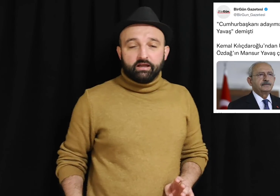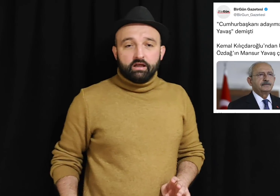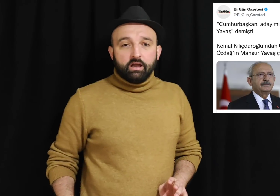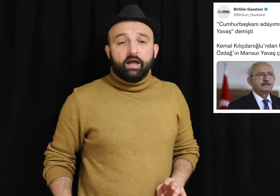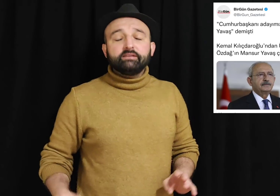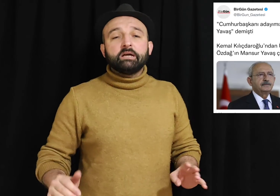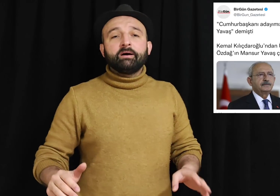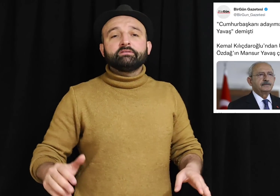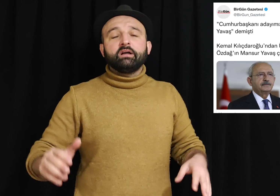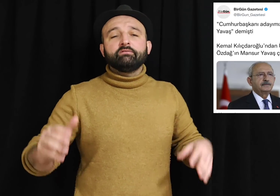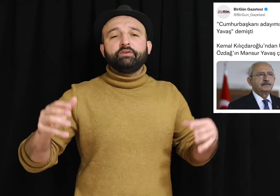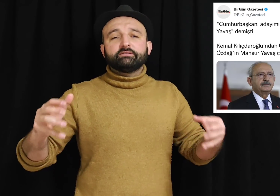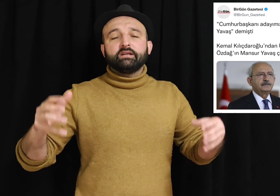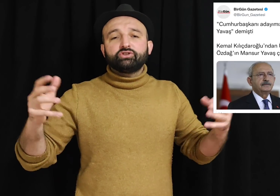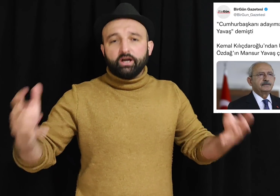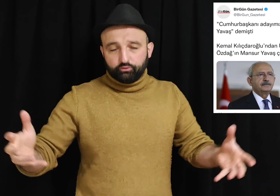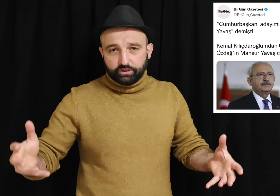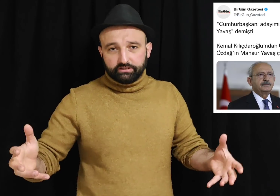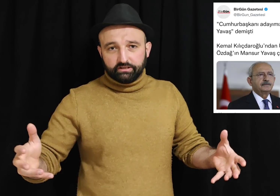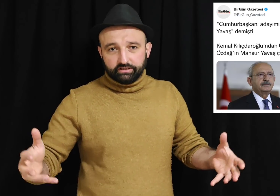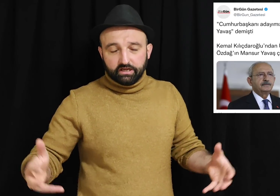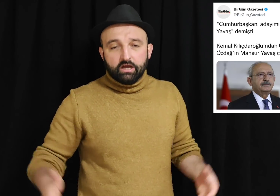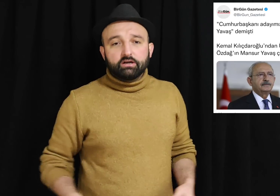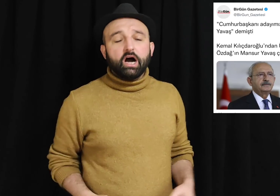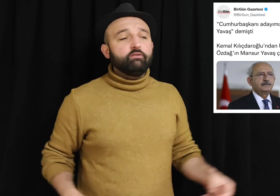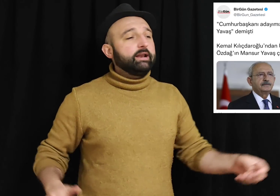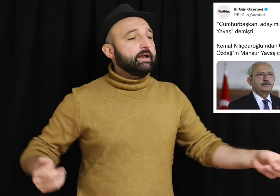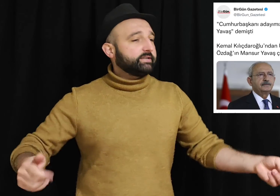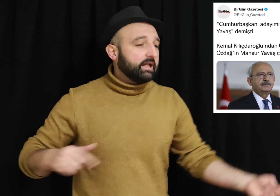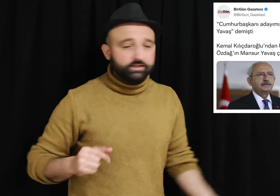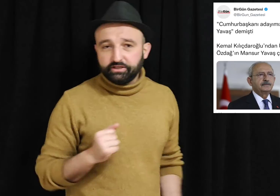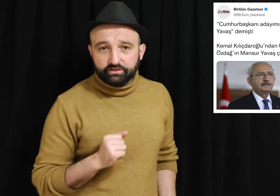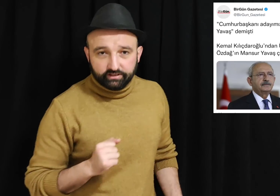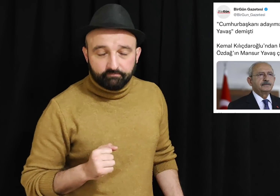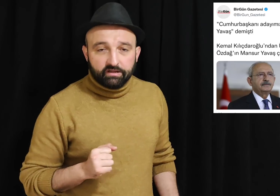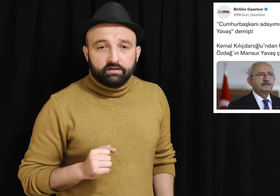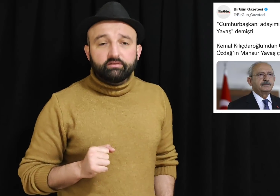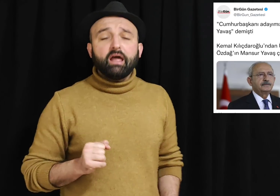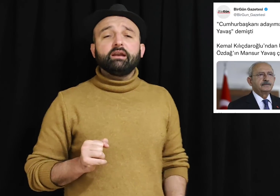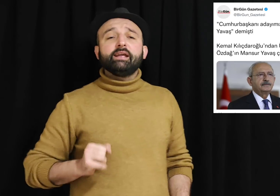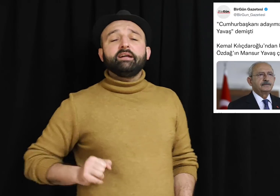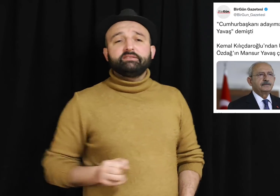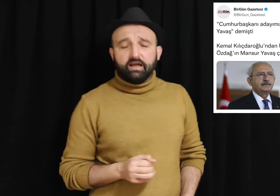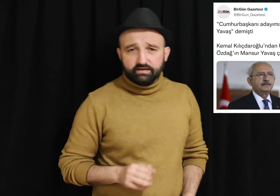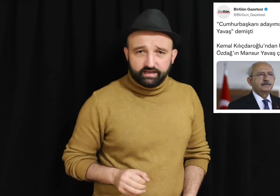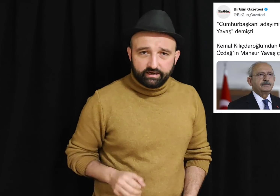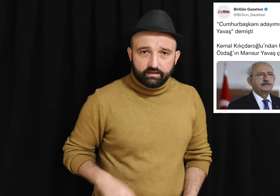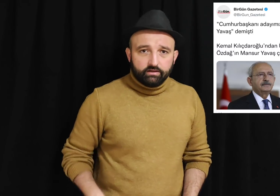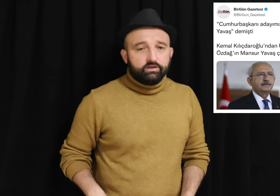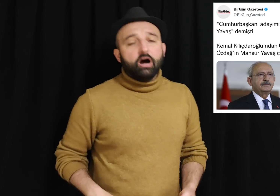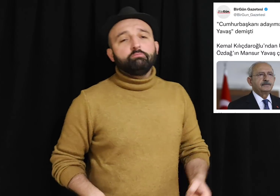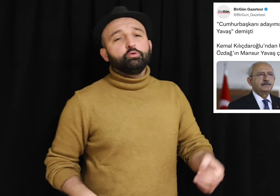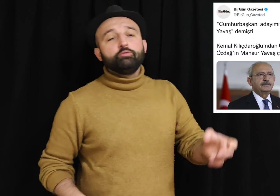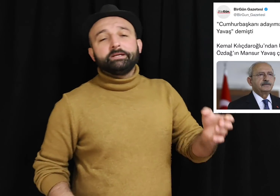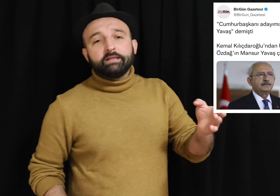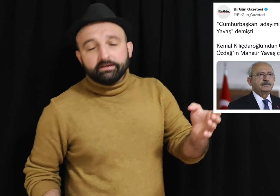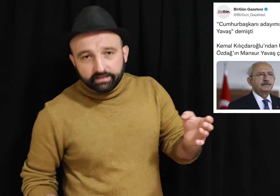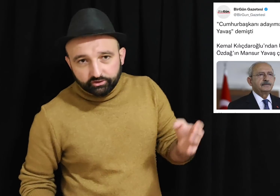her zamandan fazla çay tüketildi. Kahveler geldi gitti. Terliyen terliyen terliyene. Ya bu Ümit nereden